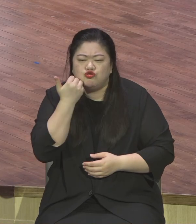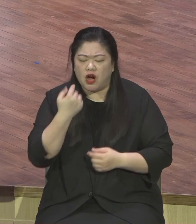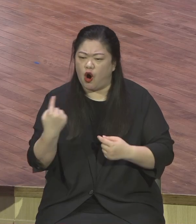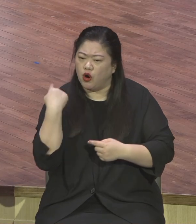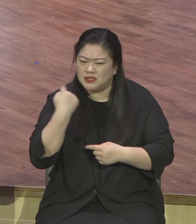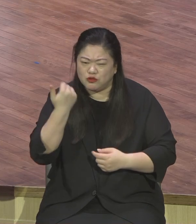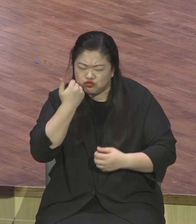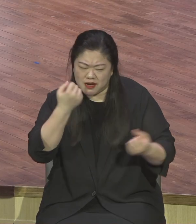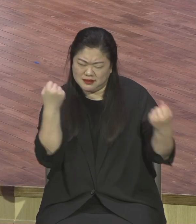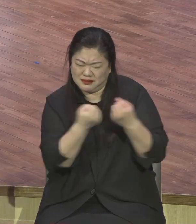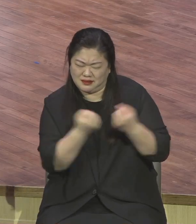사단에게 안 속아야지